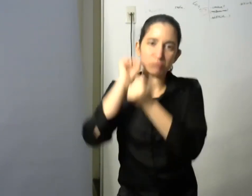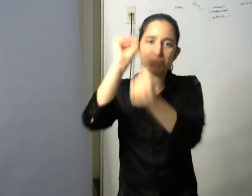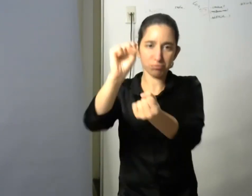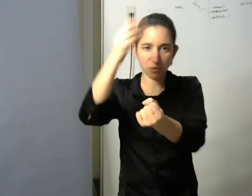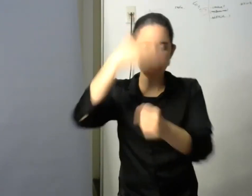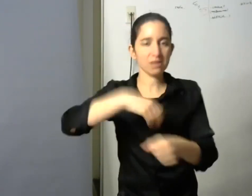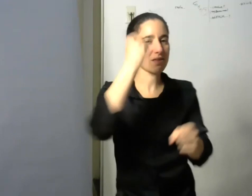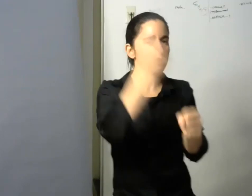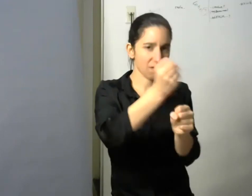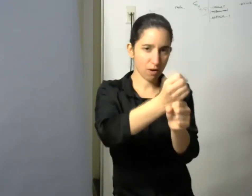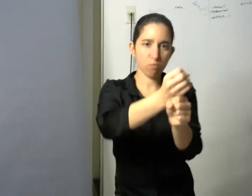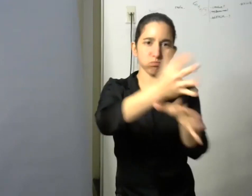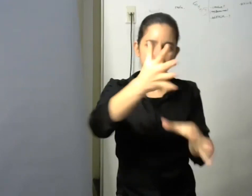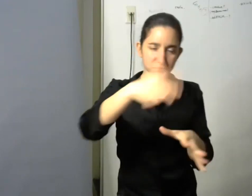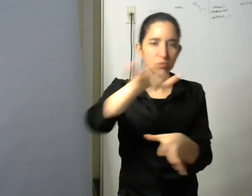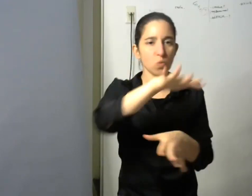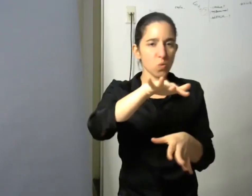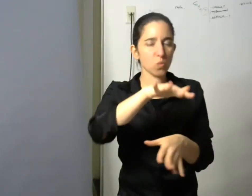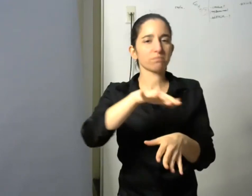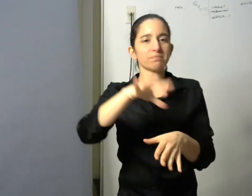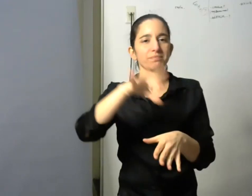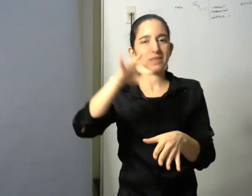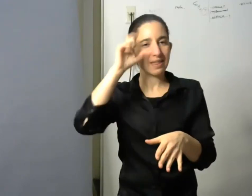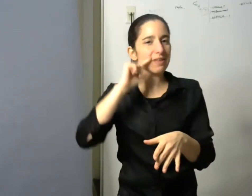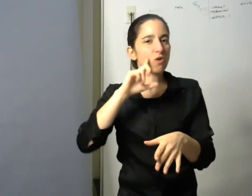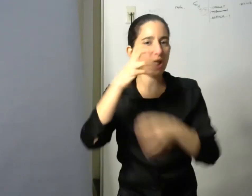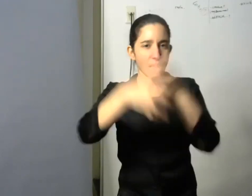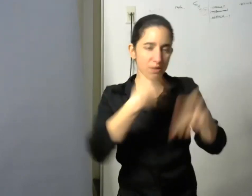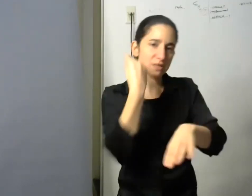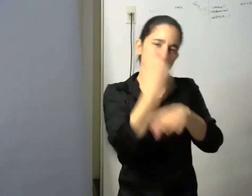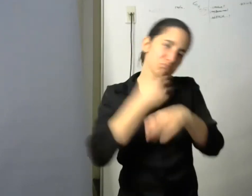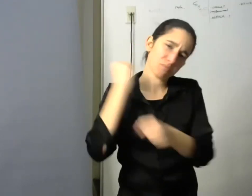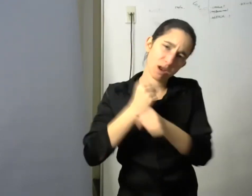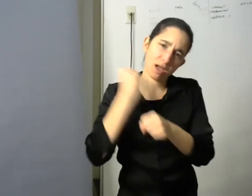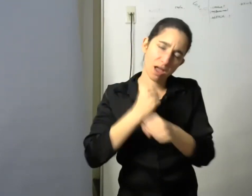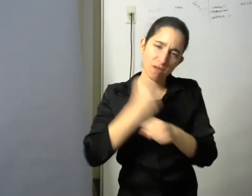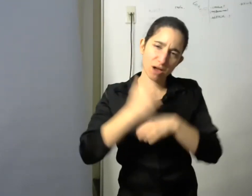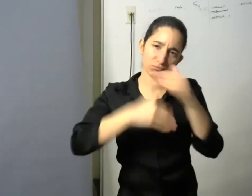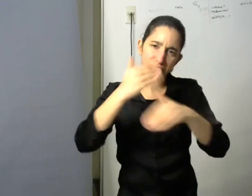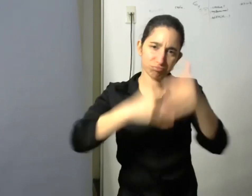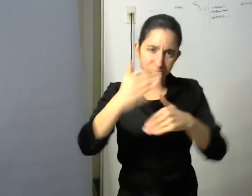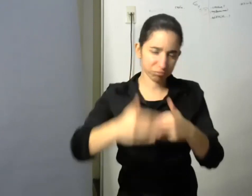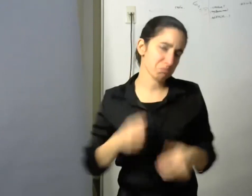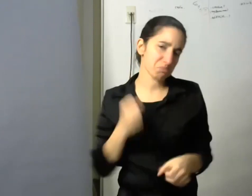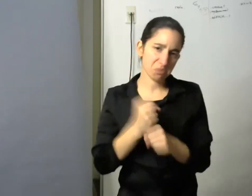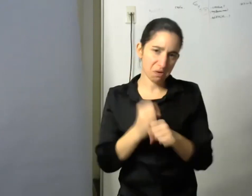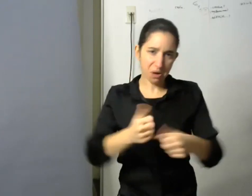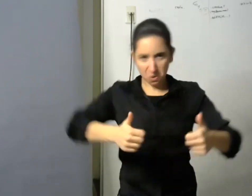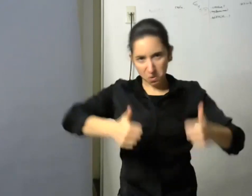editorial muy importante estuve muchos años allí y me fui bien por la puerta grande y